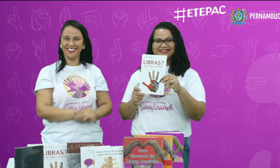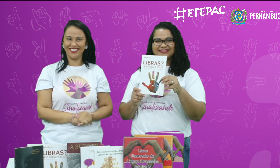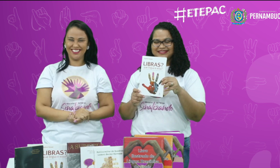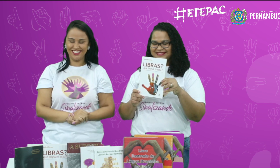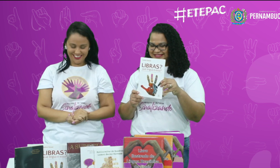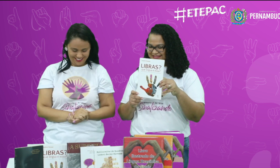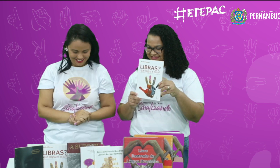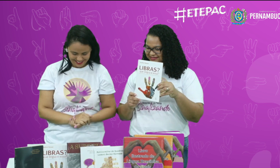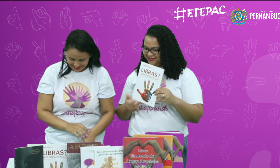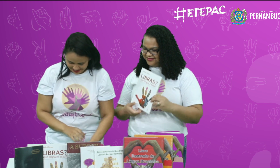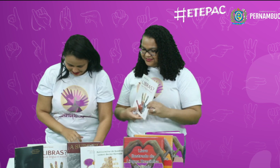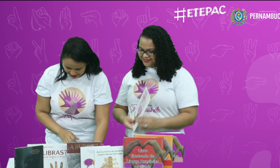Ganhou o livro.